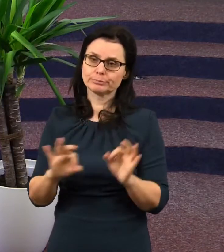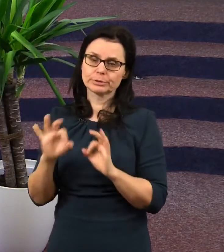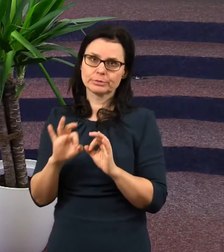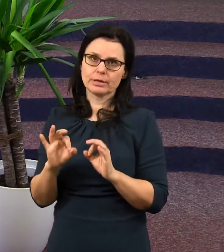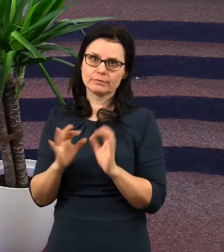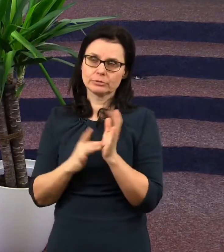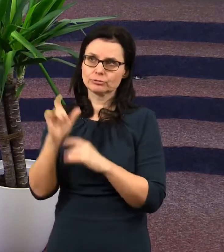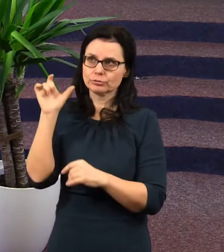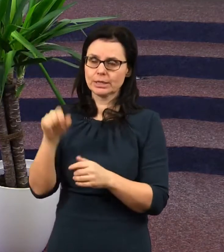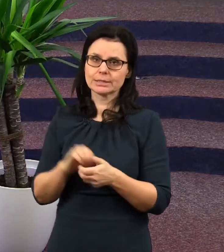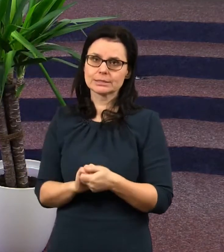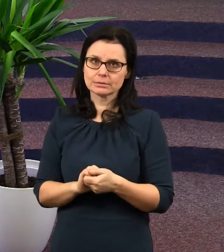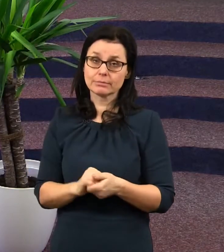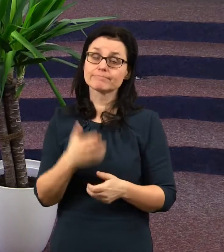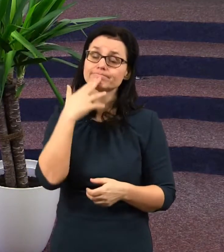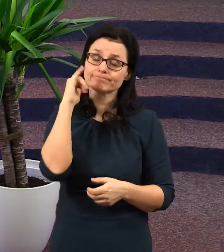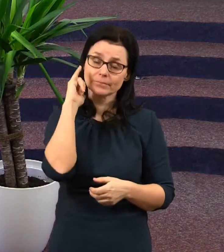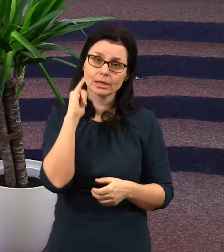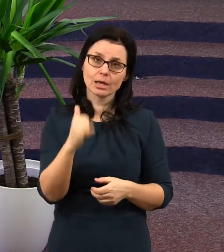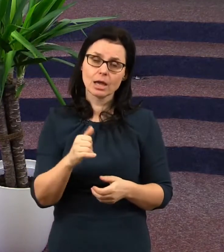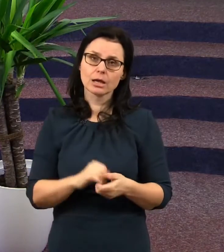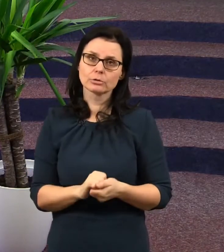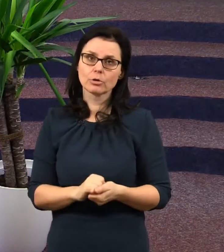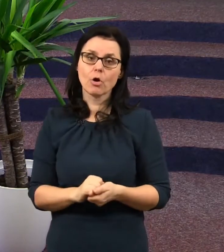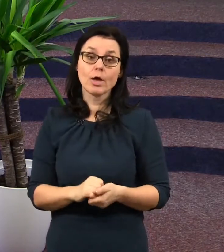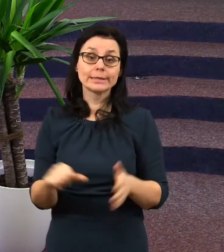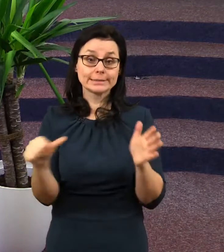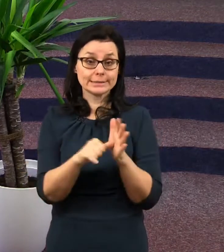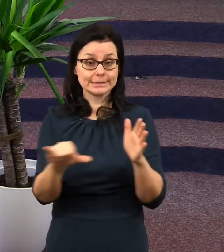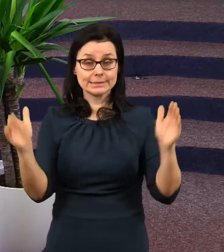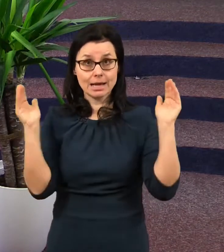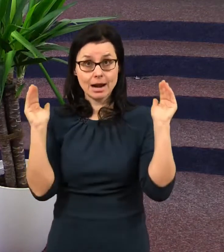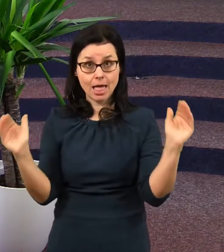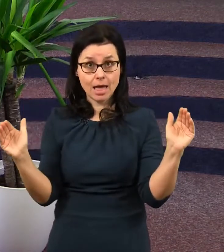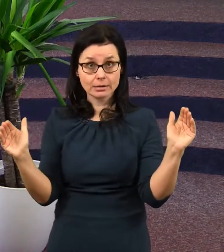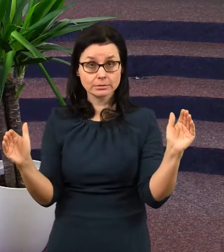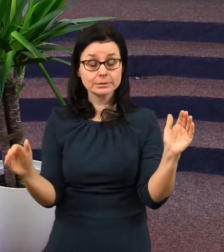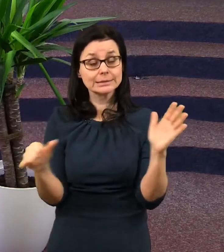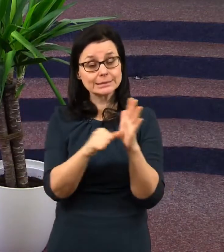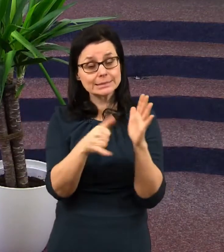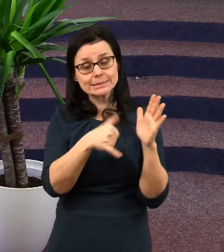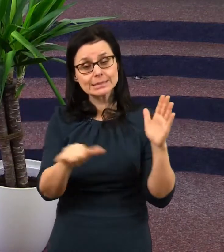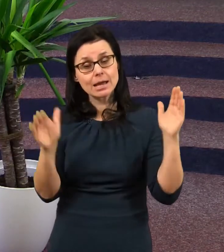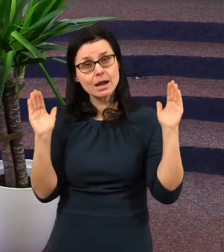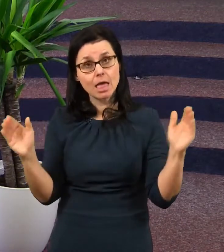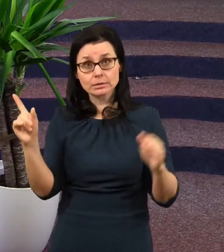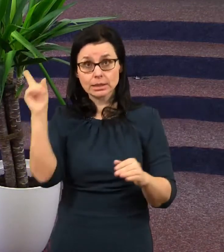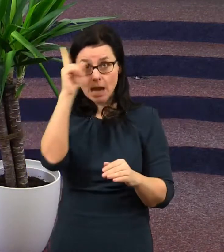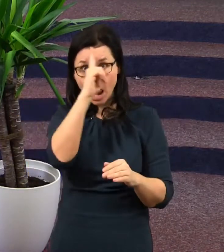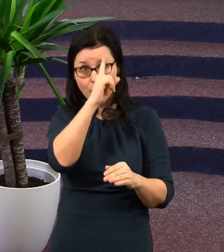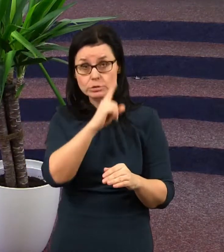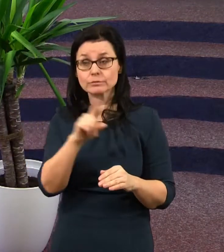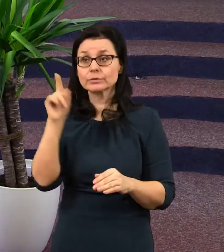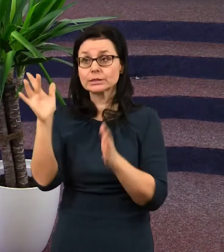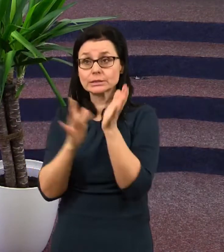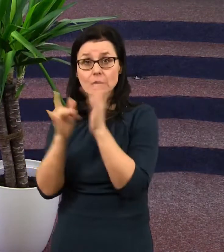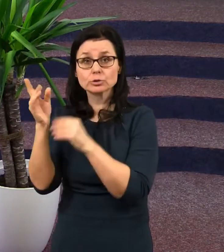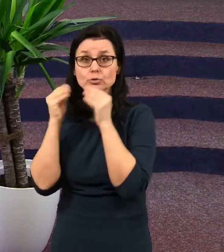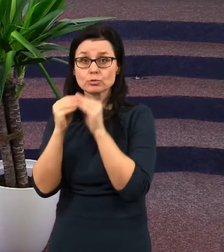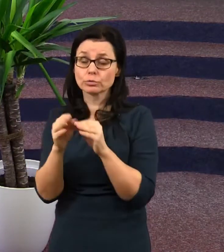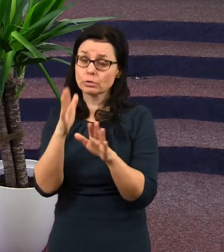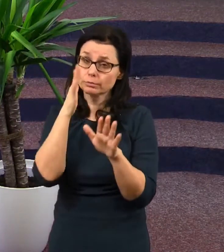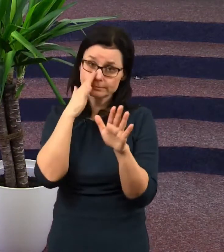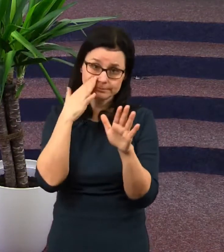Krista. Ano, miléniem, tisíciletým královstvím pán Ježíš setře každou